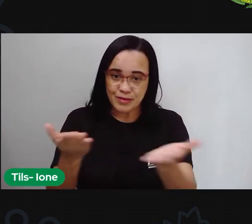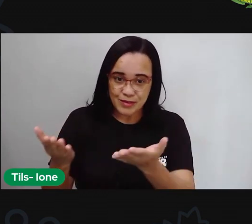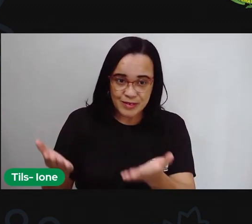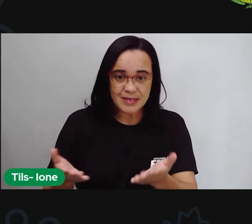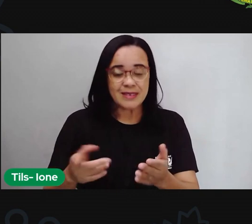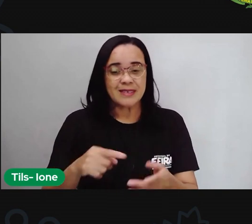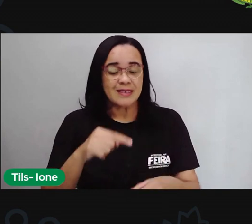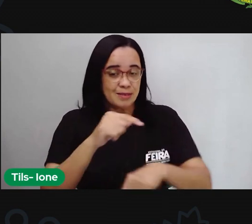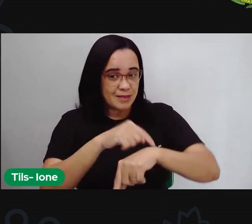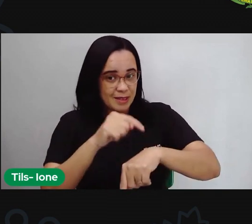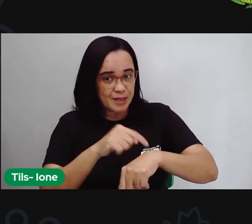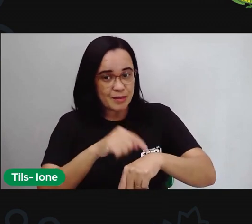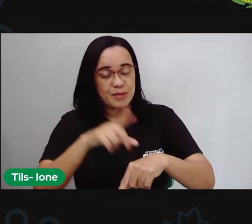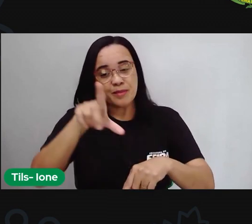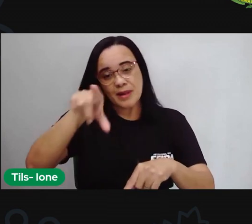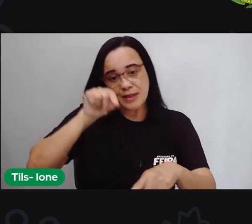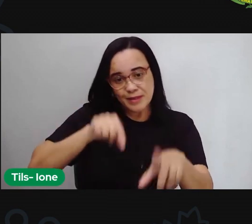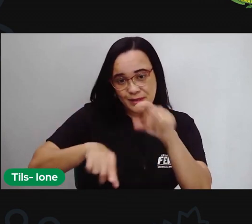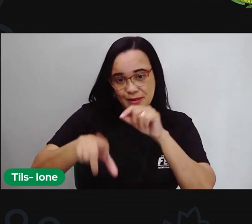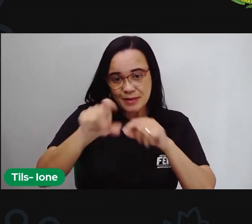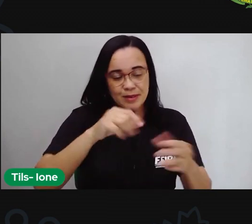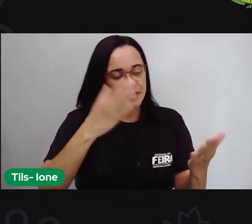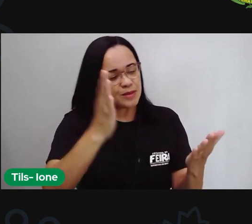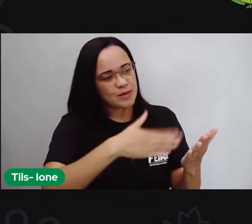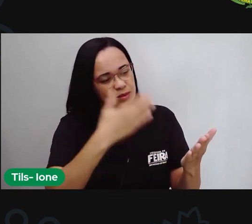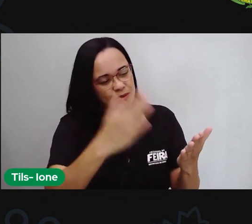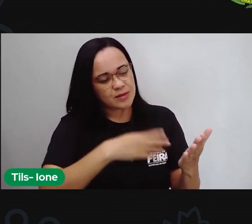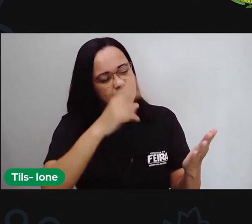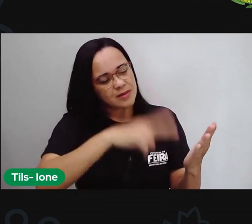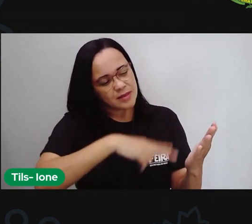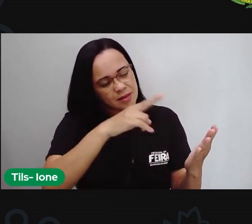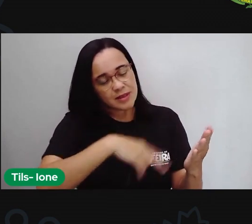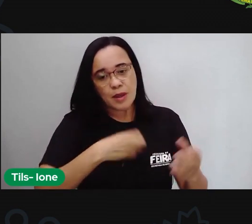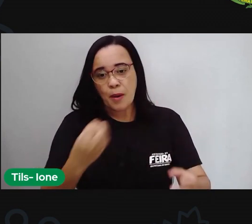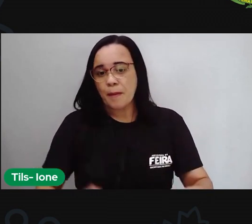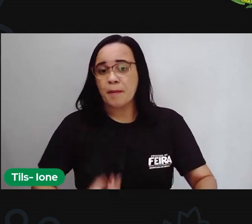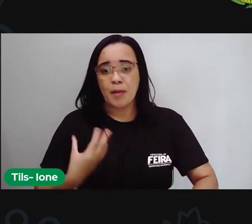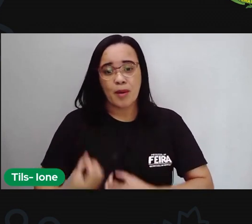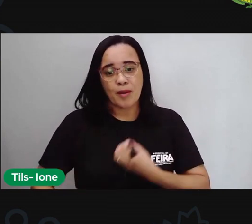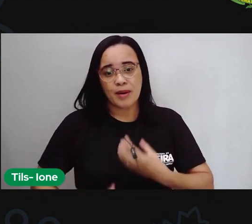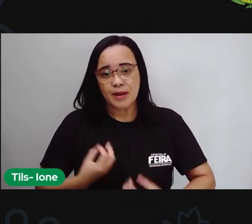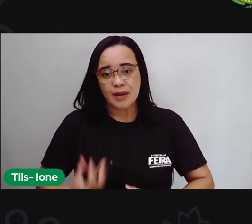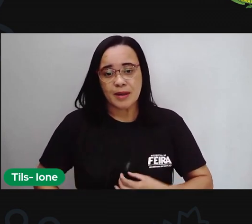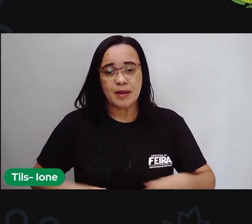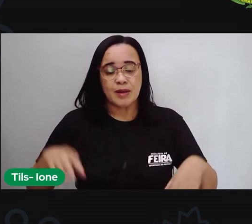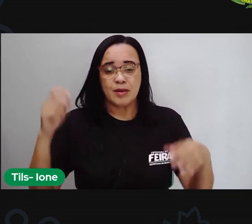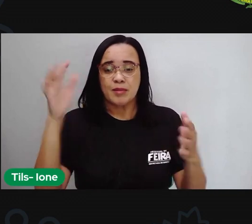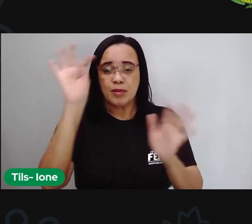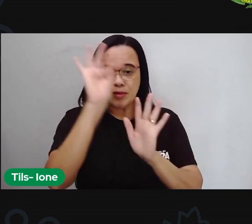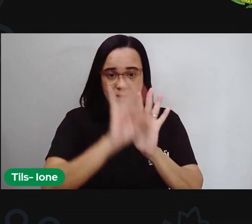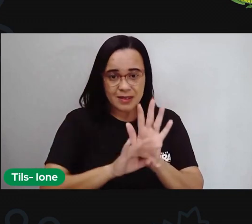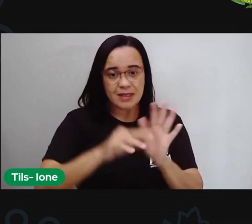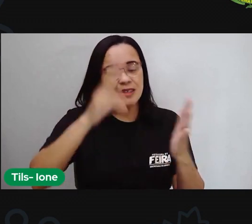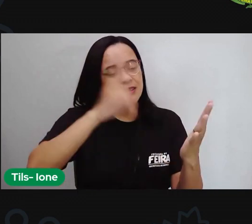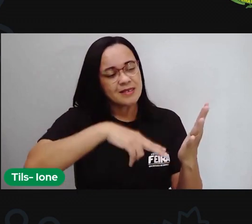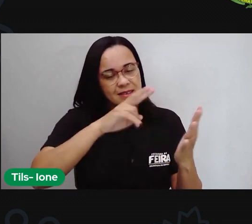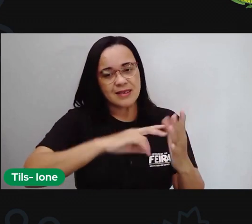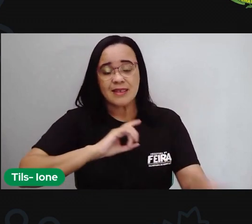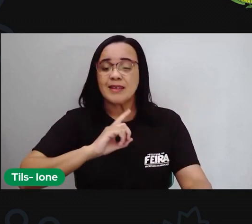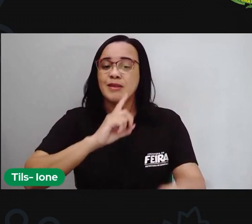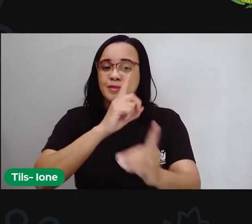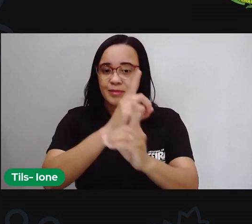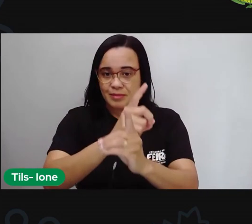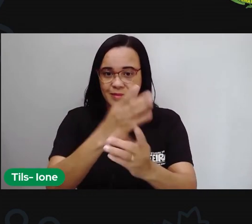vai escolher um livro um poema um texto e fazer a leitura tá bom a gente se encontra aí numa próxima aula